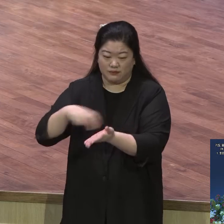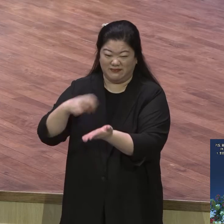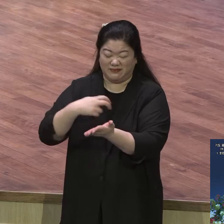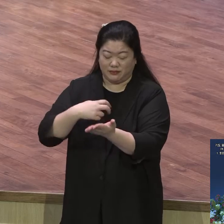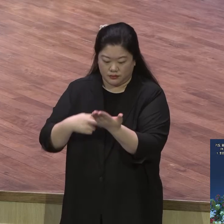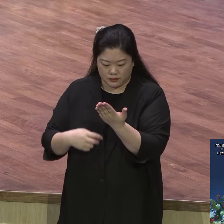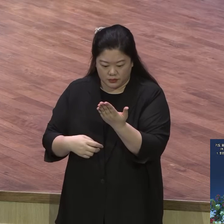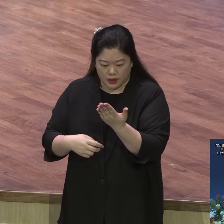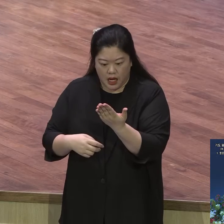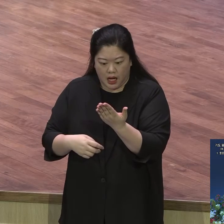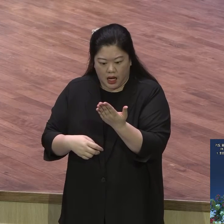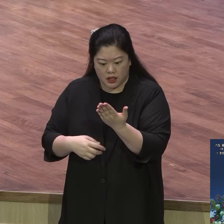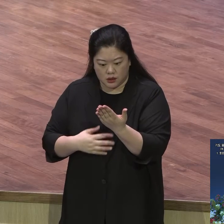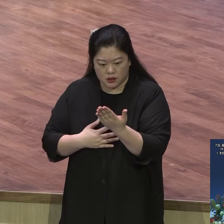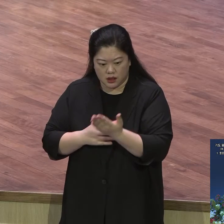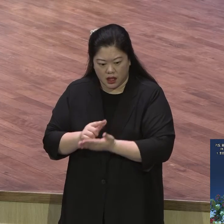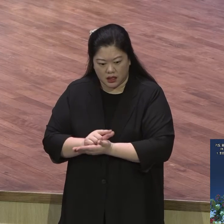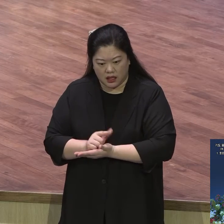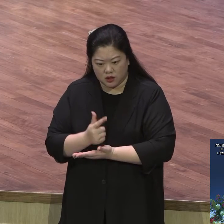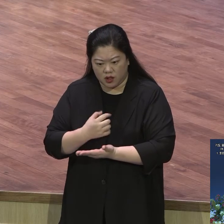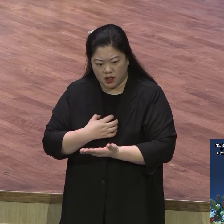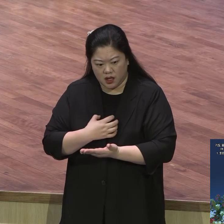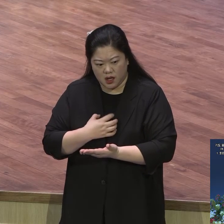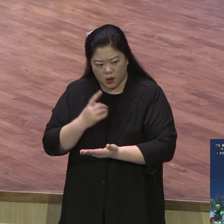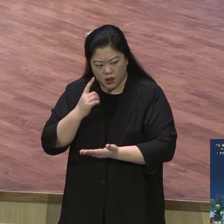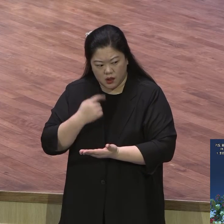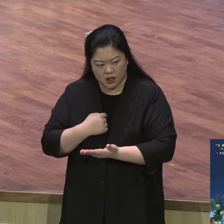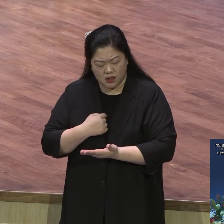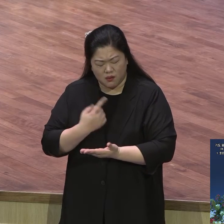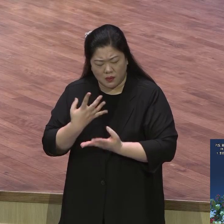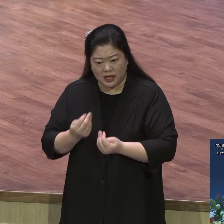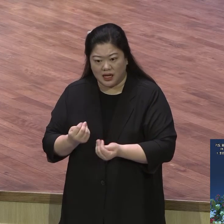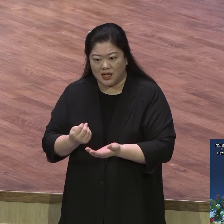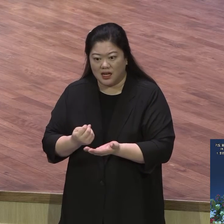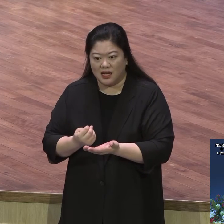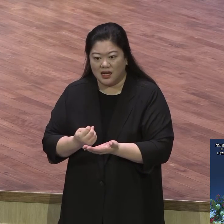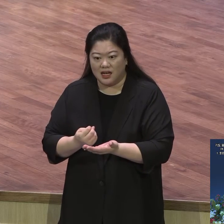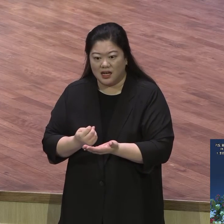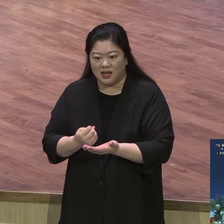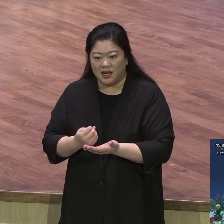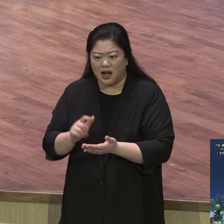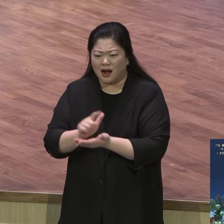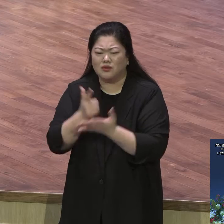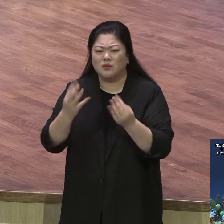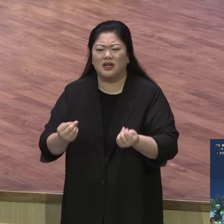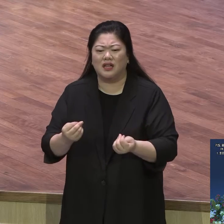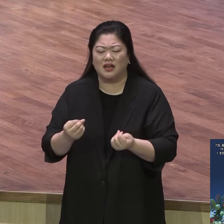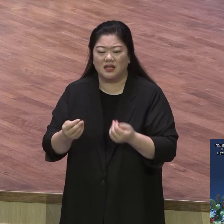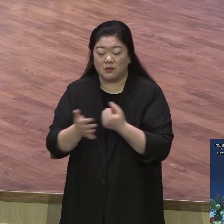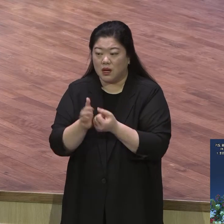하면 불안하단 말이야 코로나 걸리지 않나 위협 위협이죠 위협 질병에 대한 위협